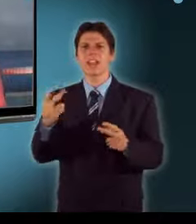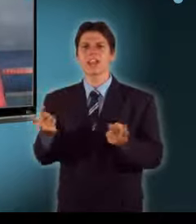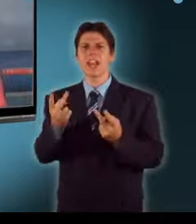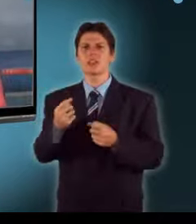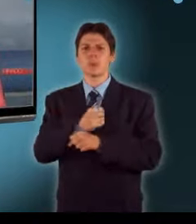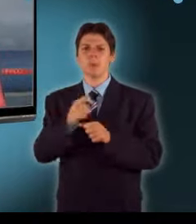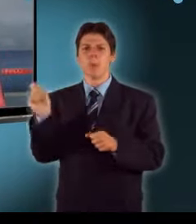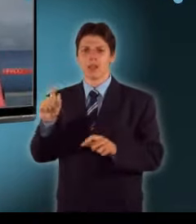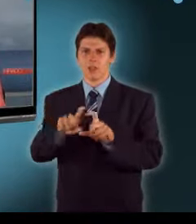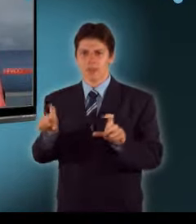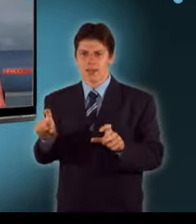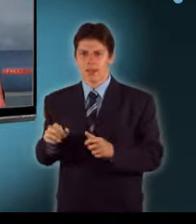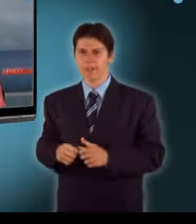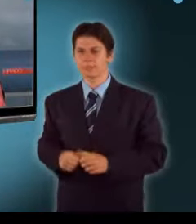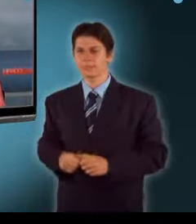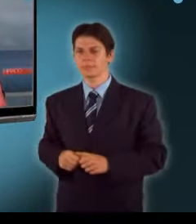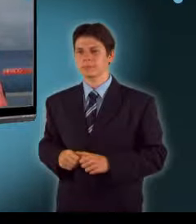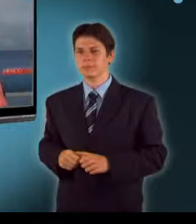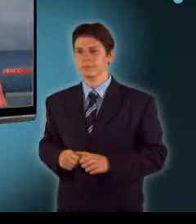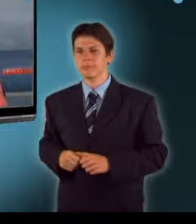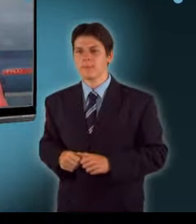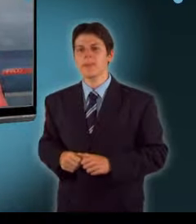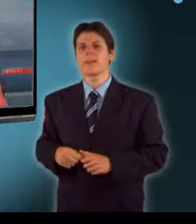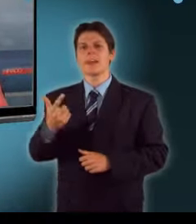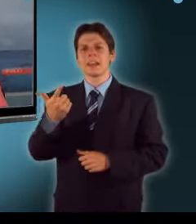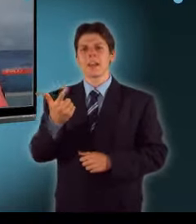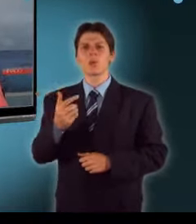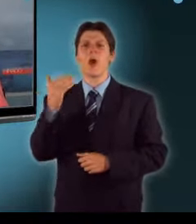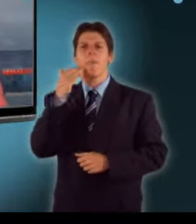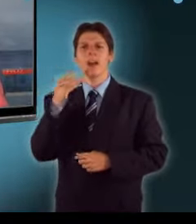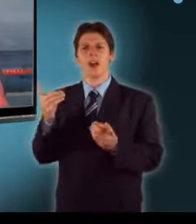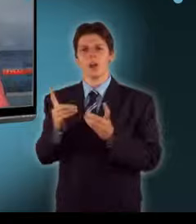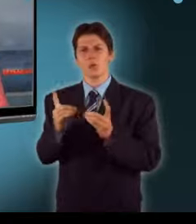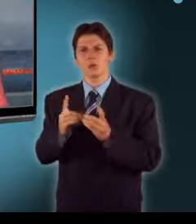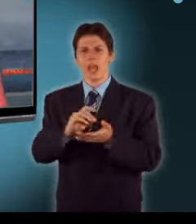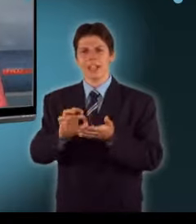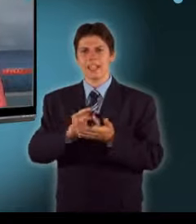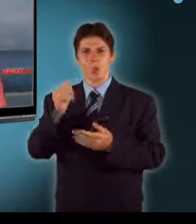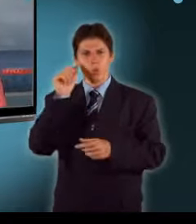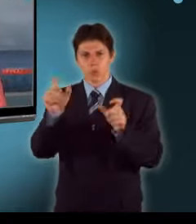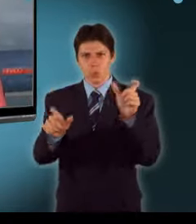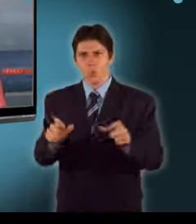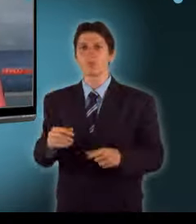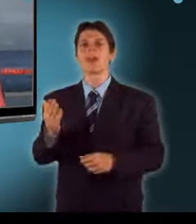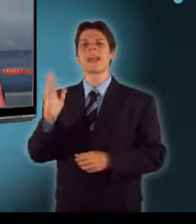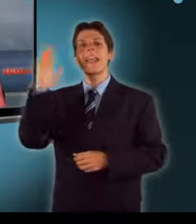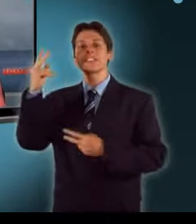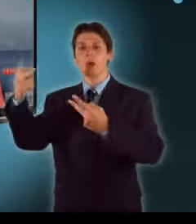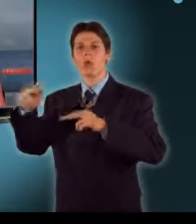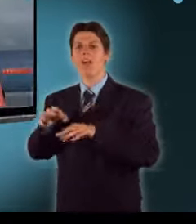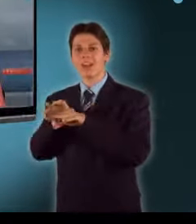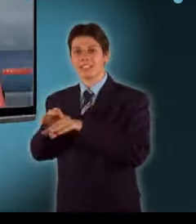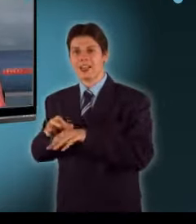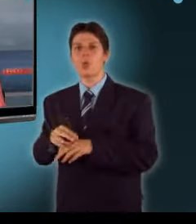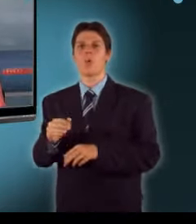Megkegyelmezett a két elítélt amerikai újságírónőnek Kim Jong-il, az észak-koreai vezető azután döntött így, hogy találkozott Bill Clinton